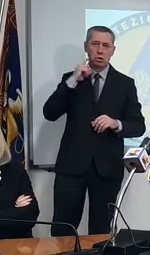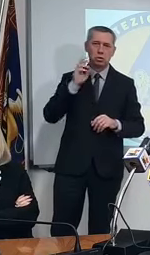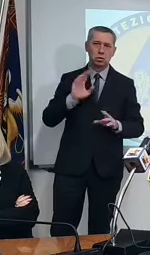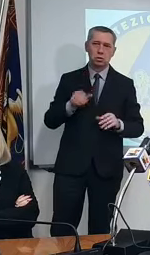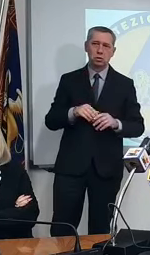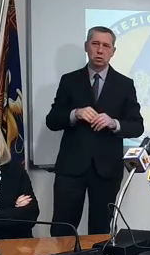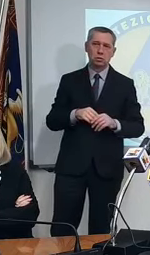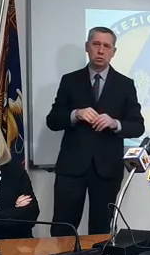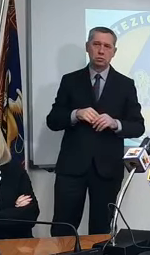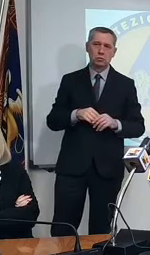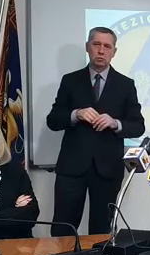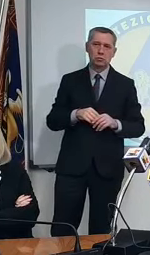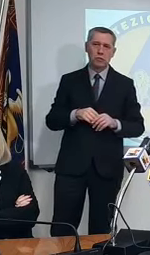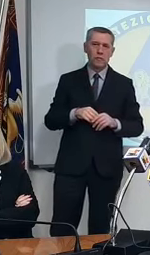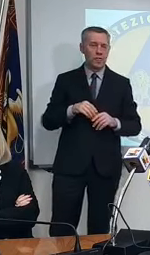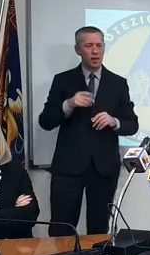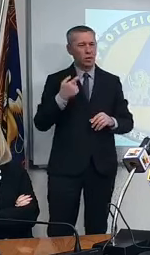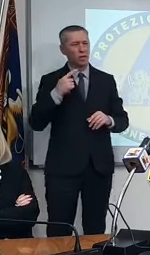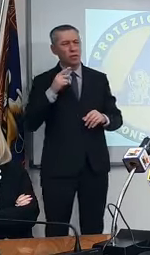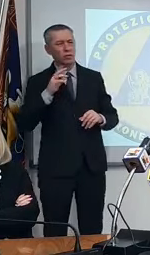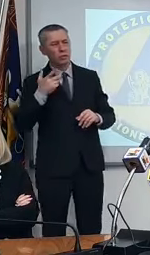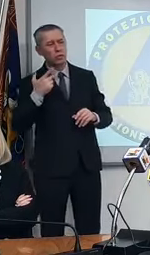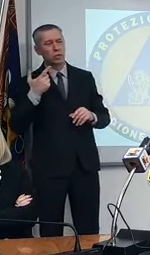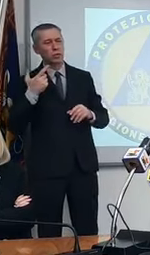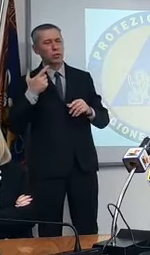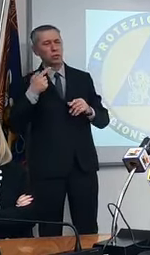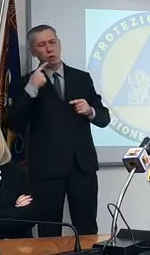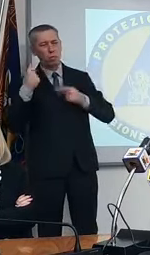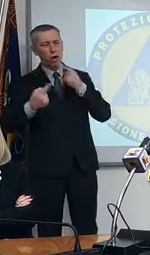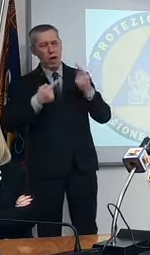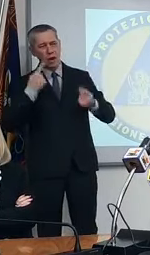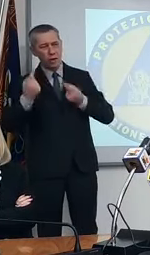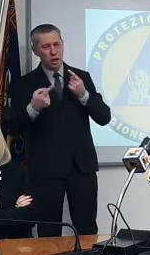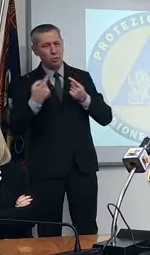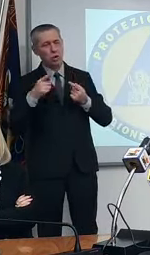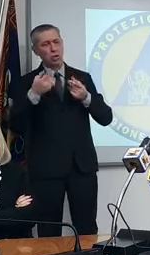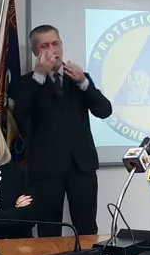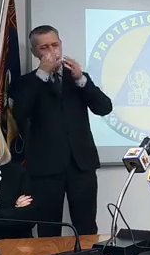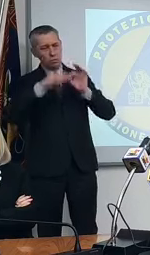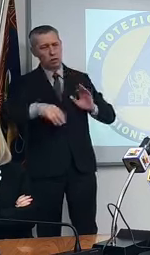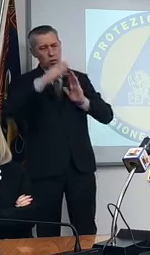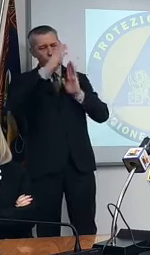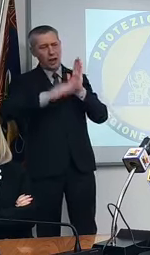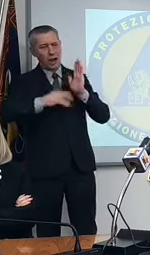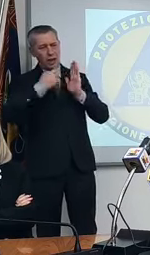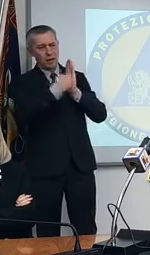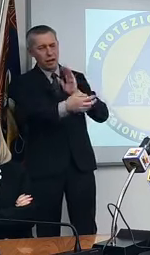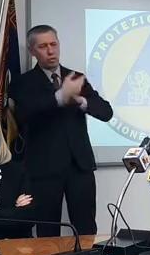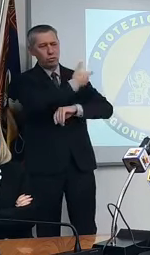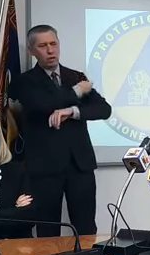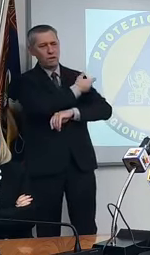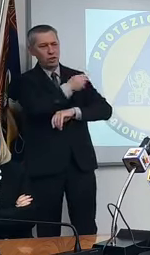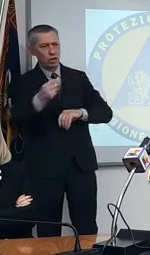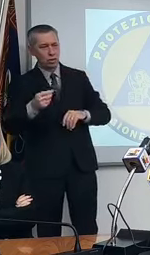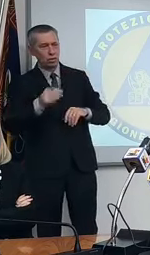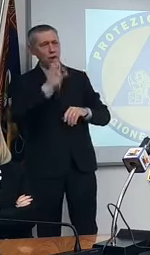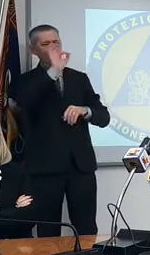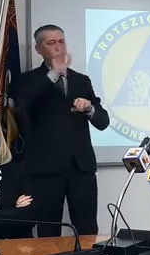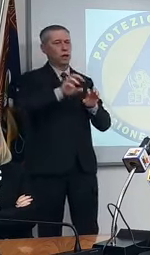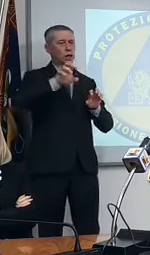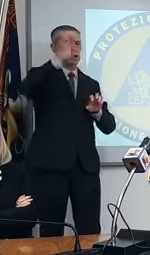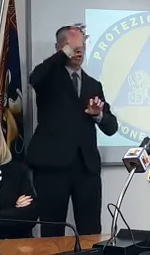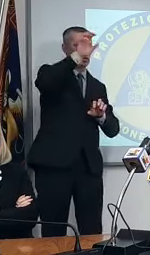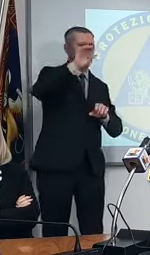la scelta no mi hanno parlato di una polemica sul rispetto del calendario vaccinale e sulle regioni che accelerano troppo chiedendo poi vaccini in più rispetto alle altre